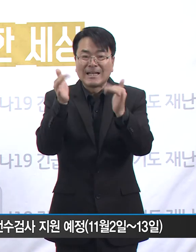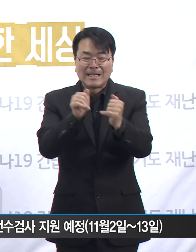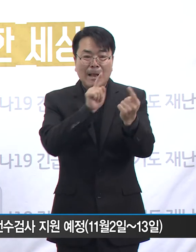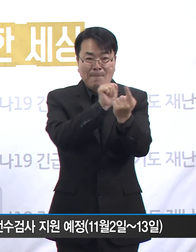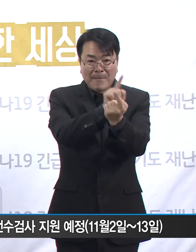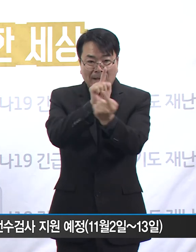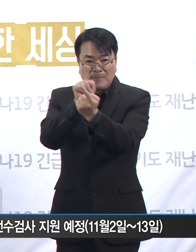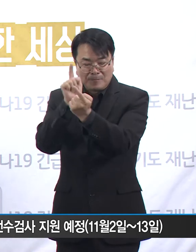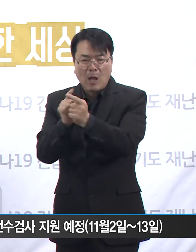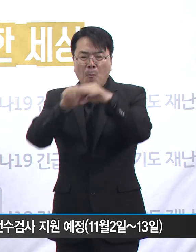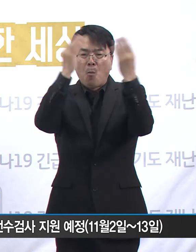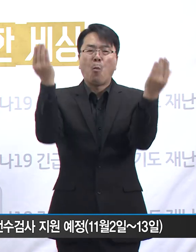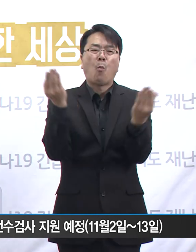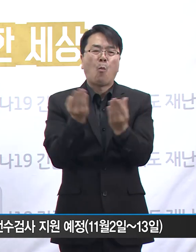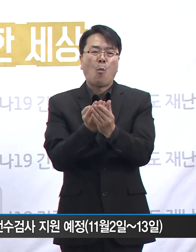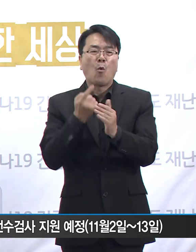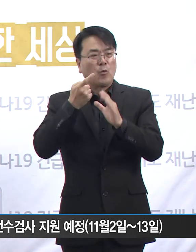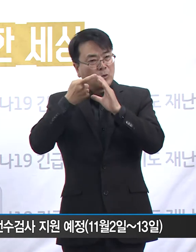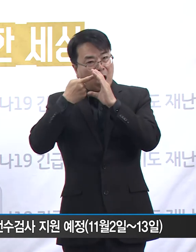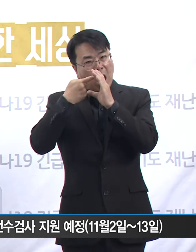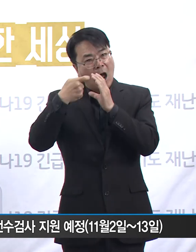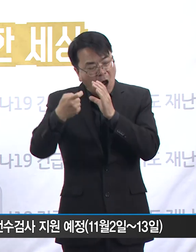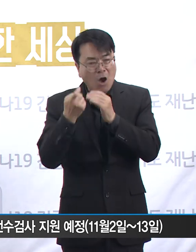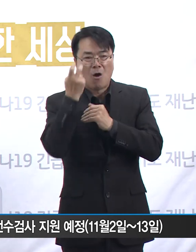대상으로 전수검사를 지원하겠습니다.